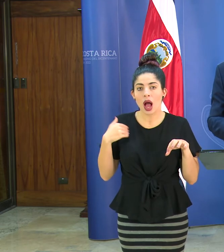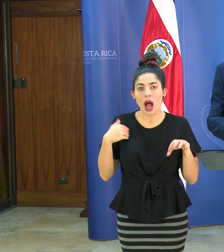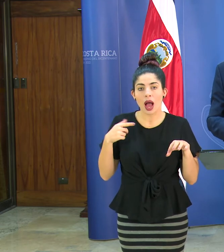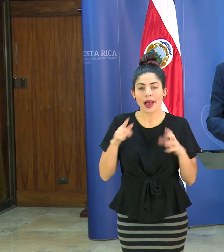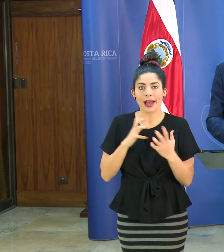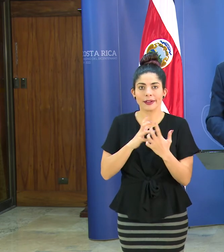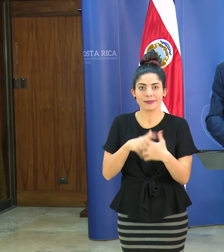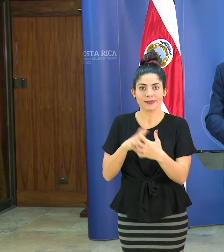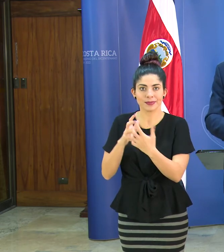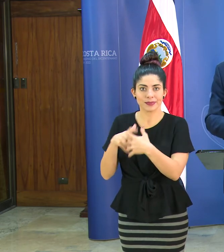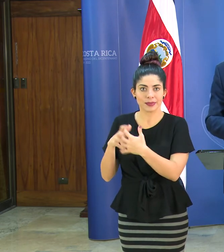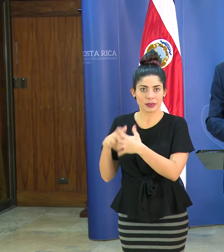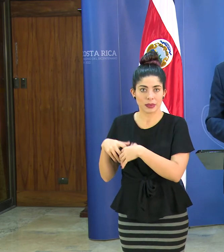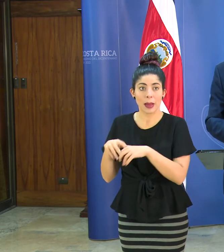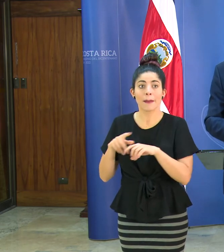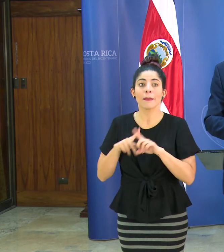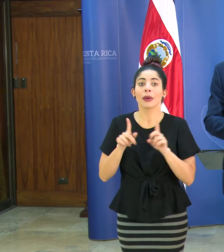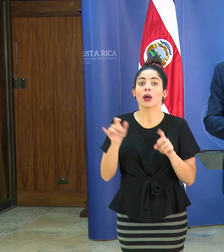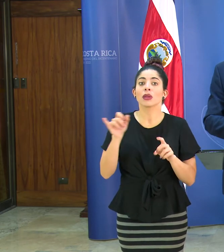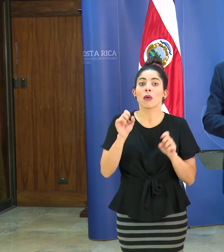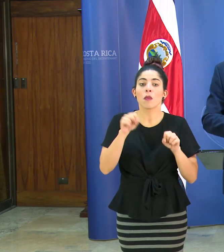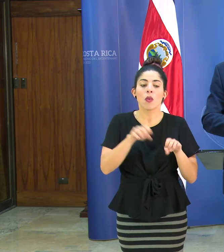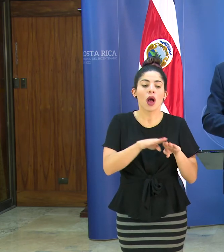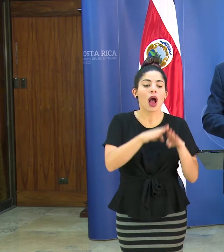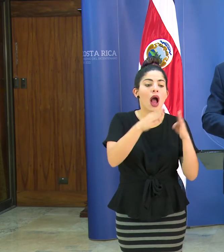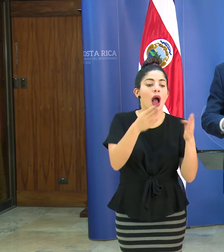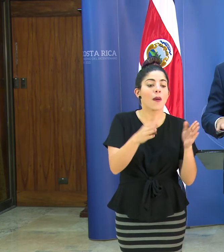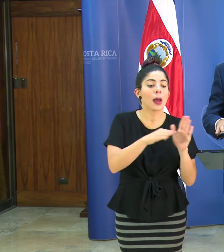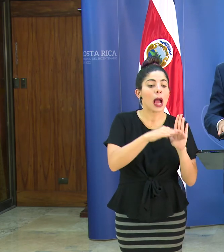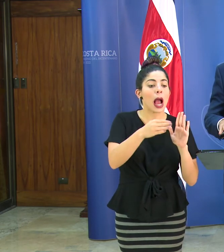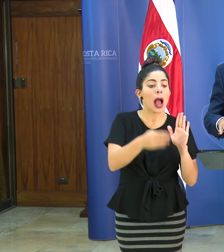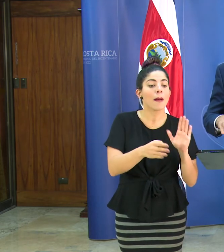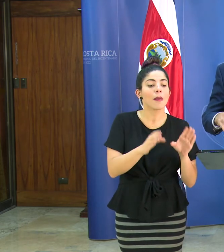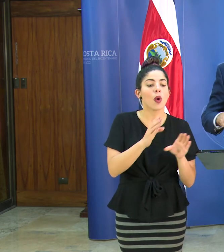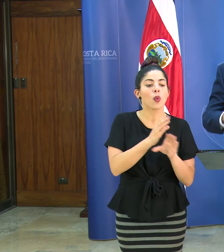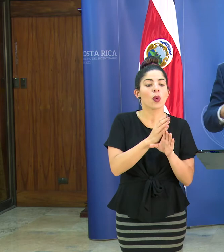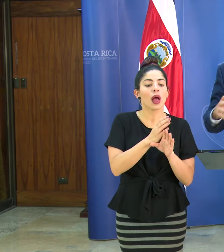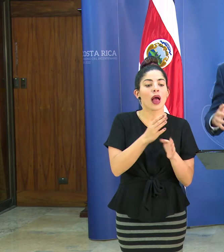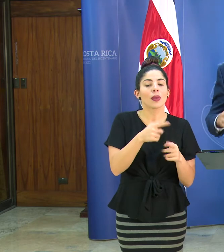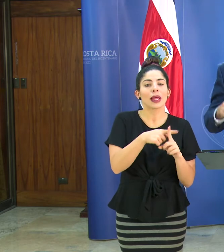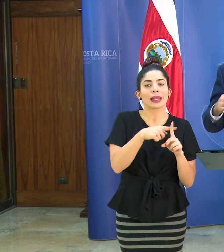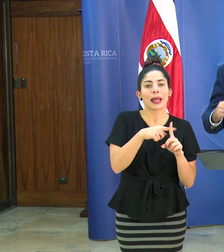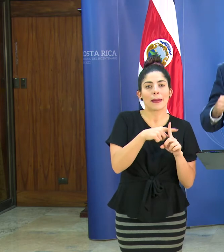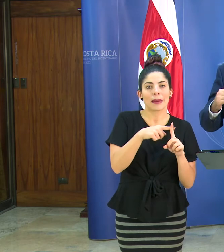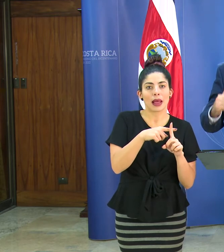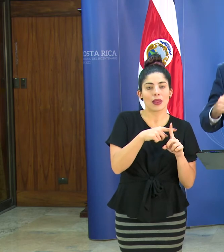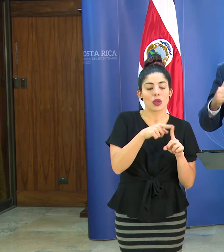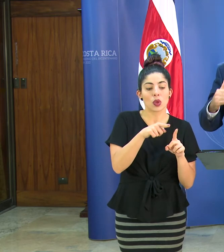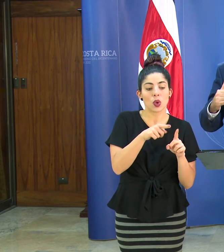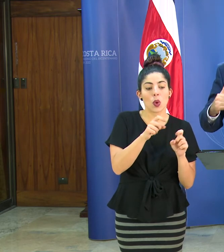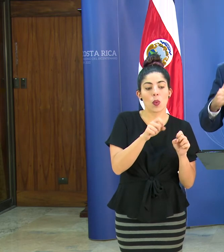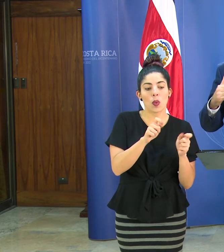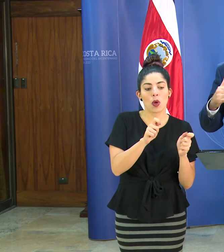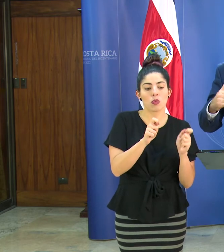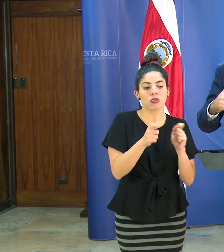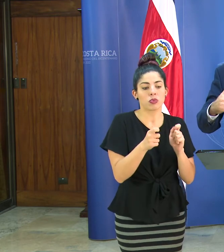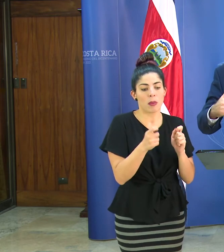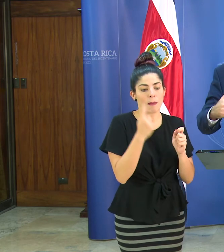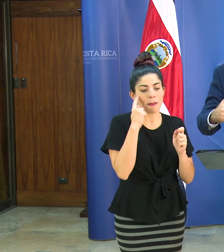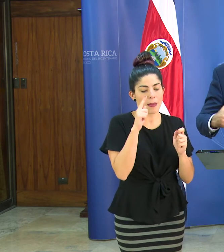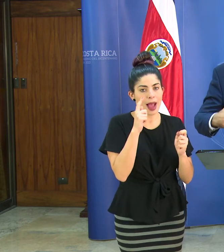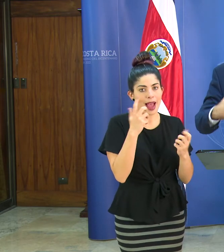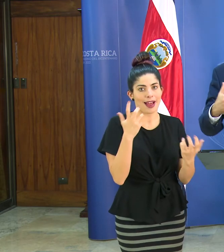pero también podemos abrir camas de cuidados intermedios y adaptarlas para una atención mucho